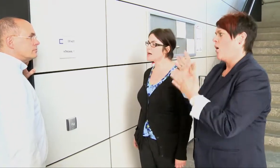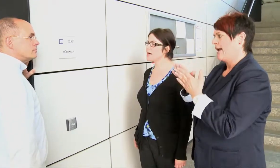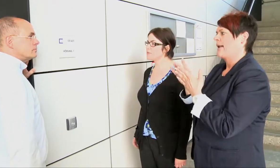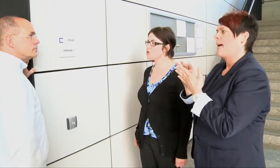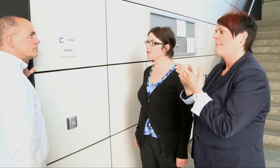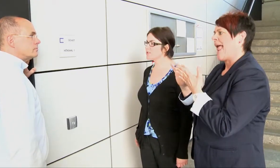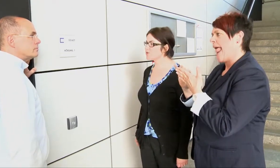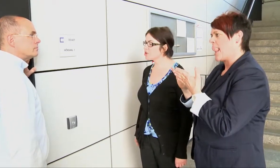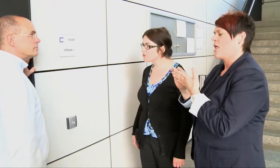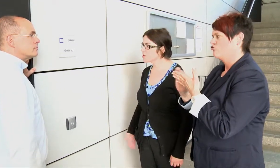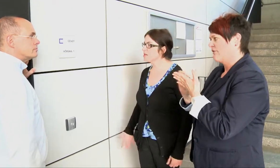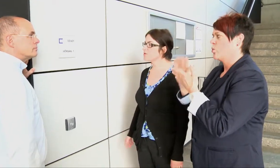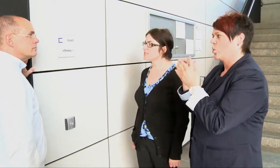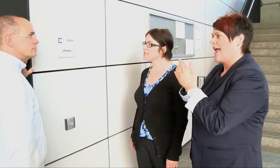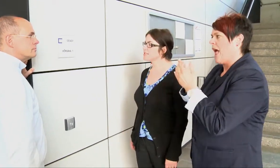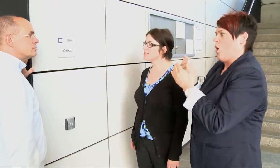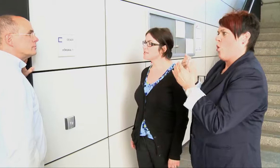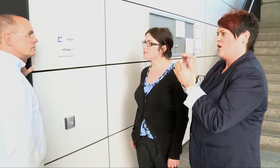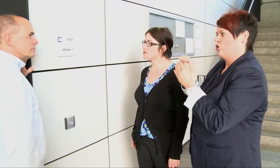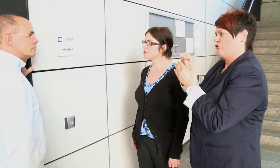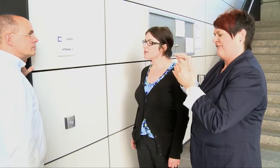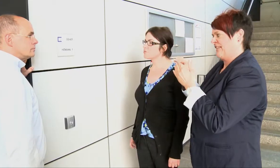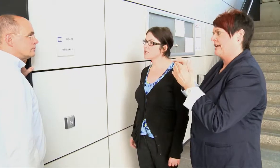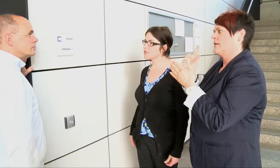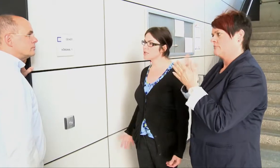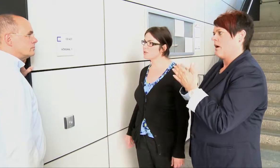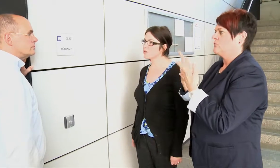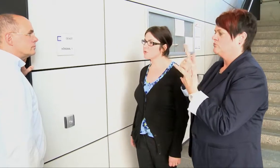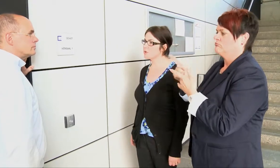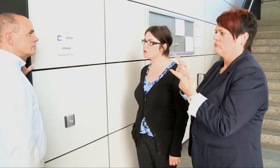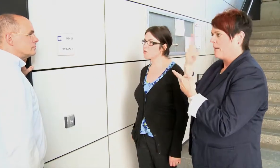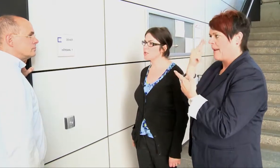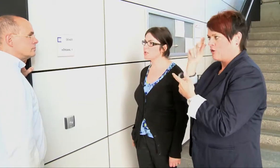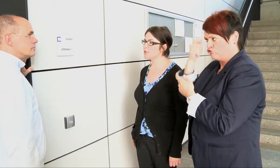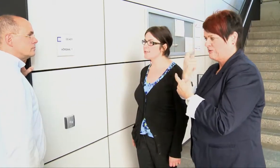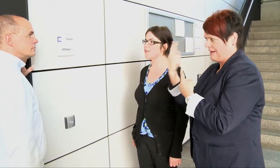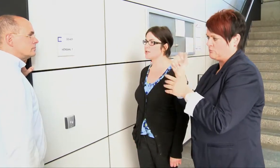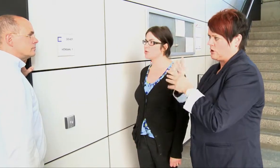erhabener Schrift sodass die Schilder entsprechend dann auch von blinden Studierenden gelesen werden können